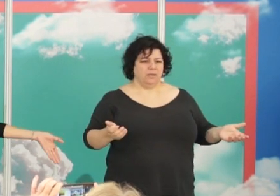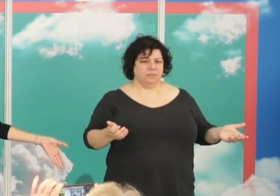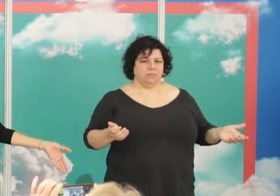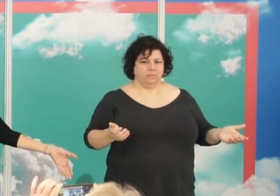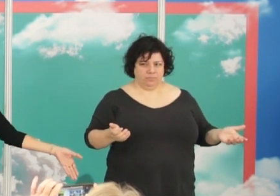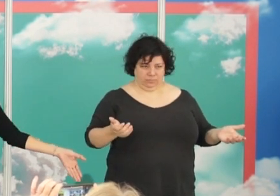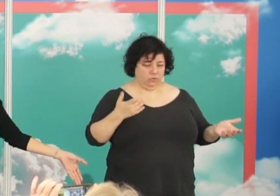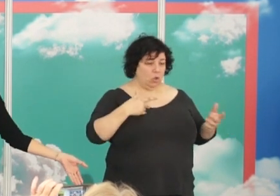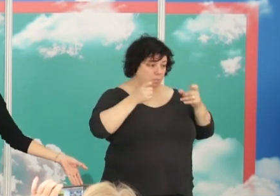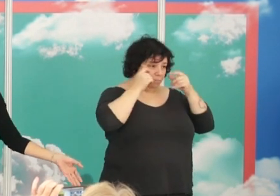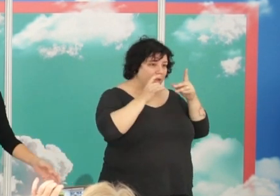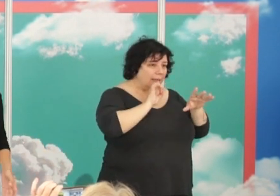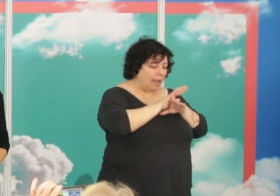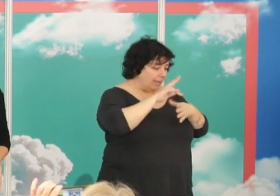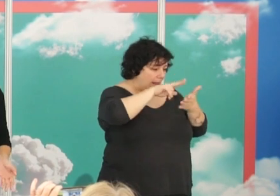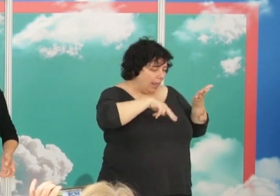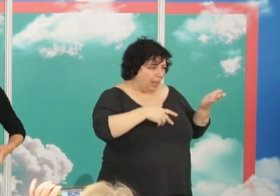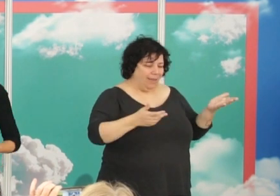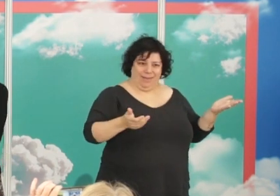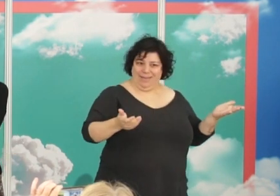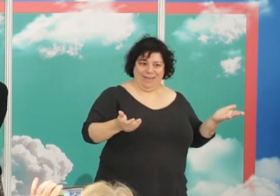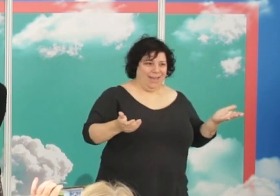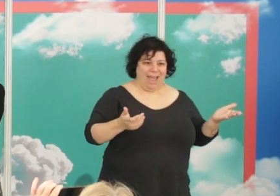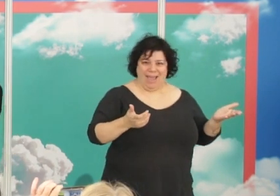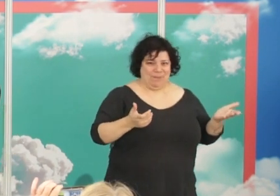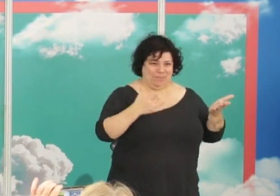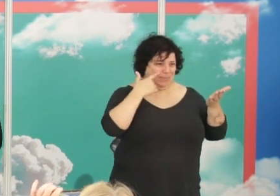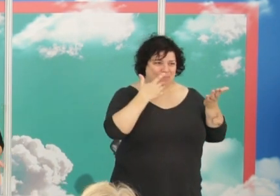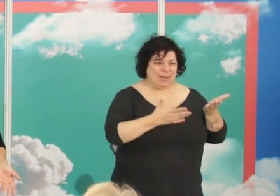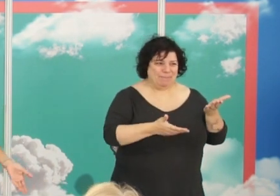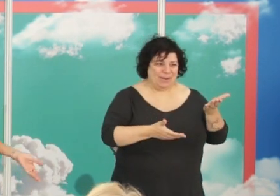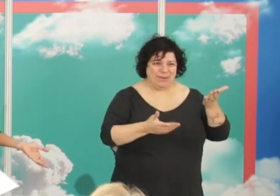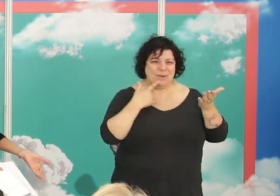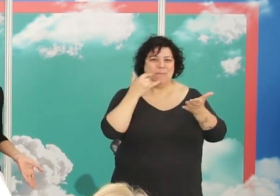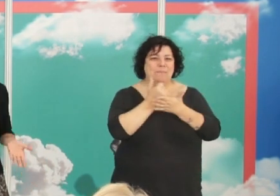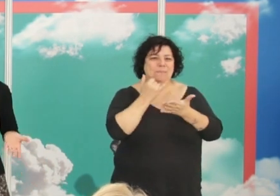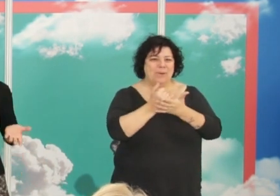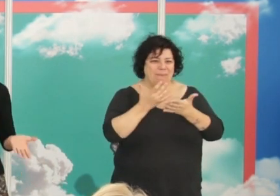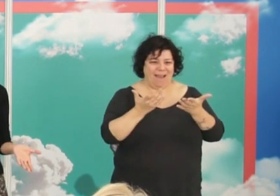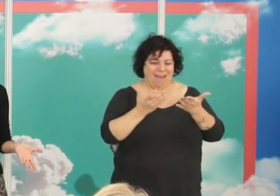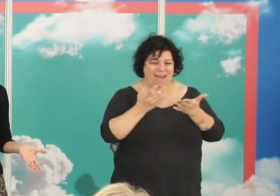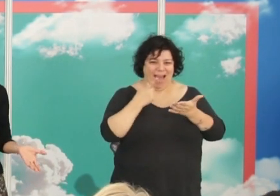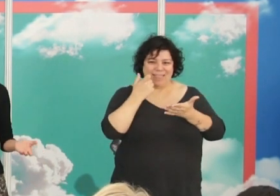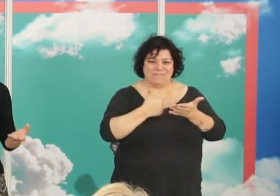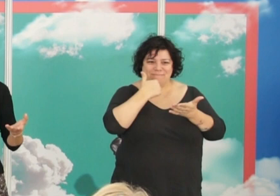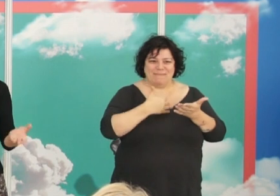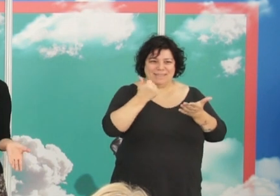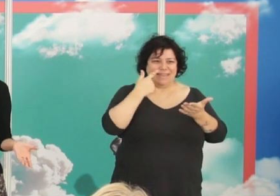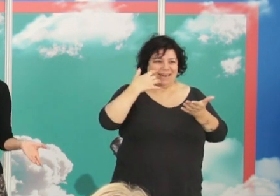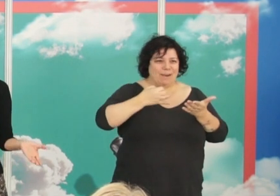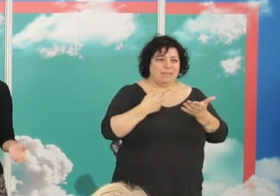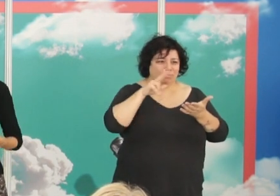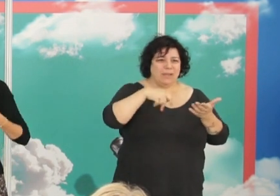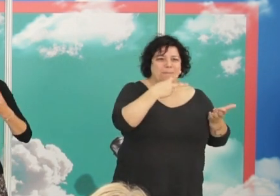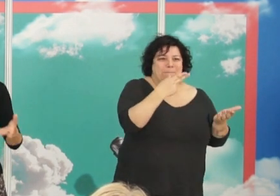cuando yo descubrí esa carta la leí dije bueno yo saqué más pruebas necesitan de que eran realmente una